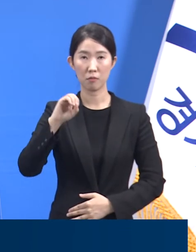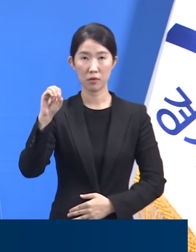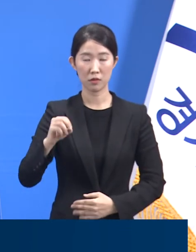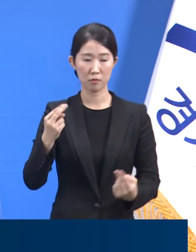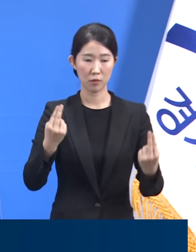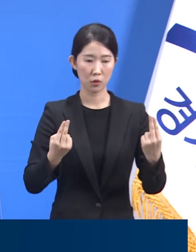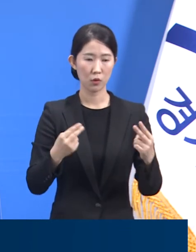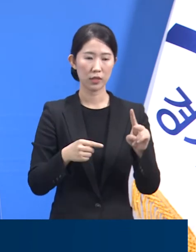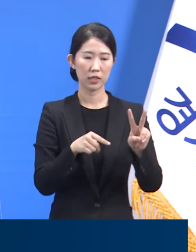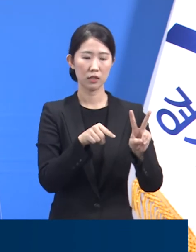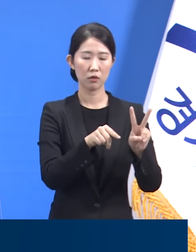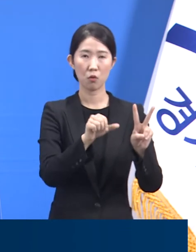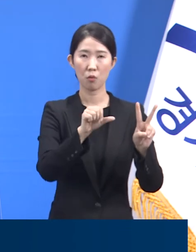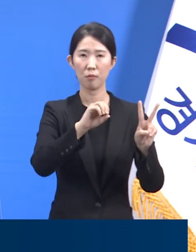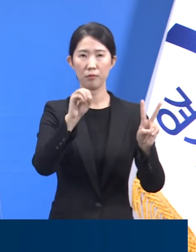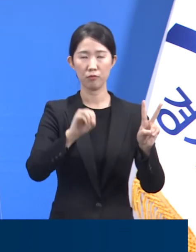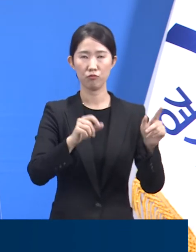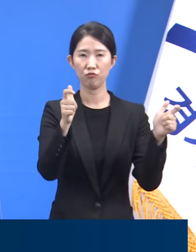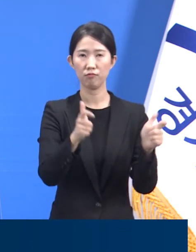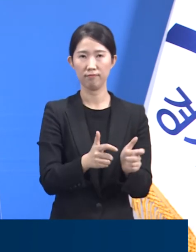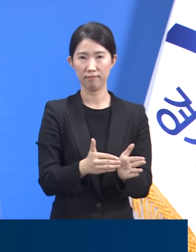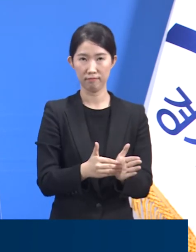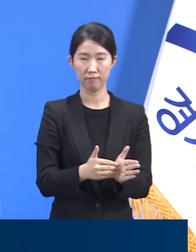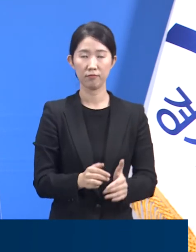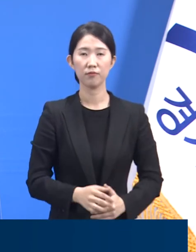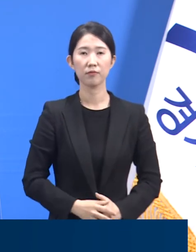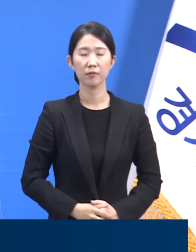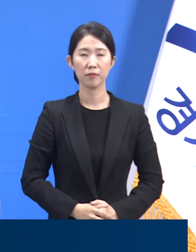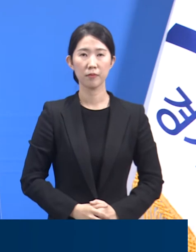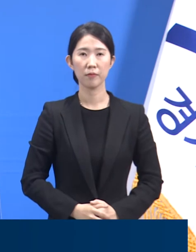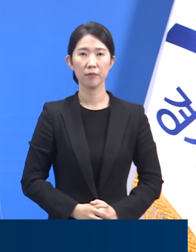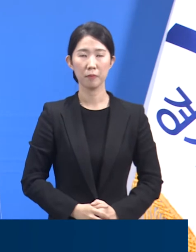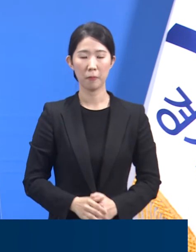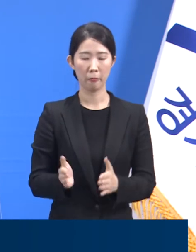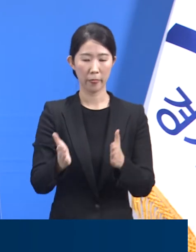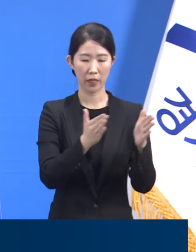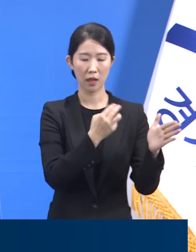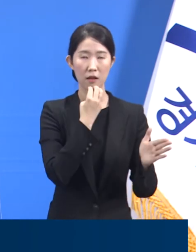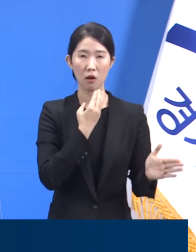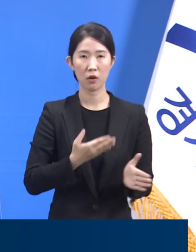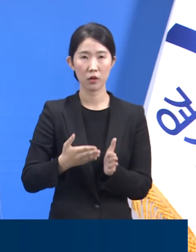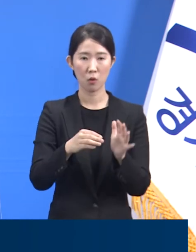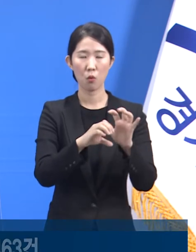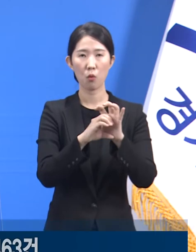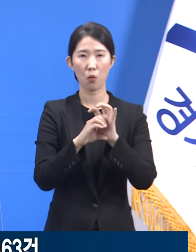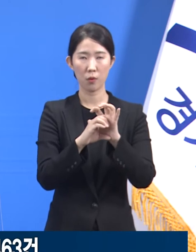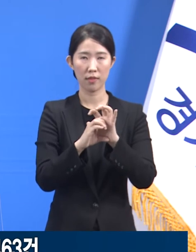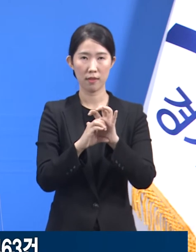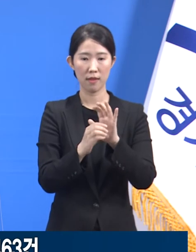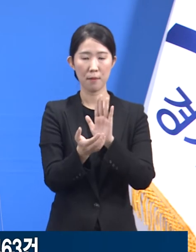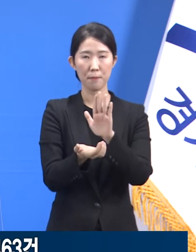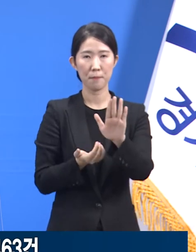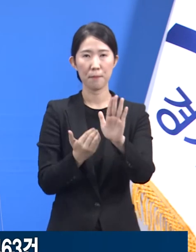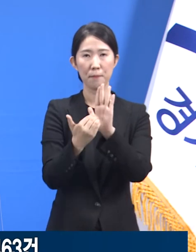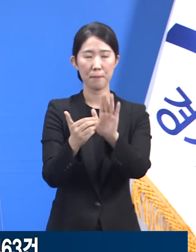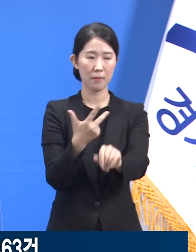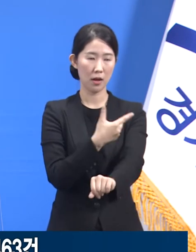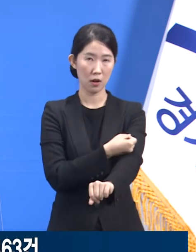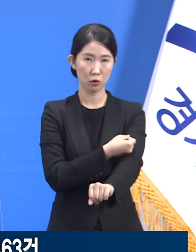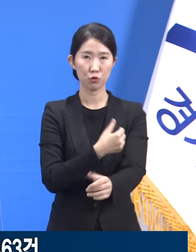%포인트 감소한 결과입니다. 다음은 경기도 코로나19 예방접종 현황입니다.